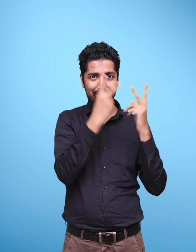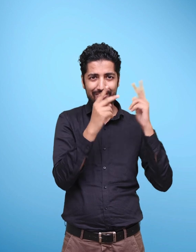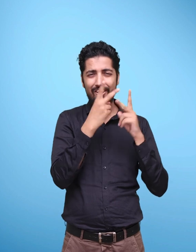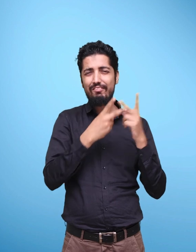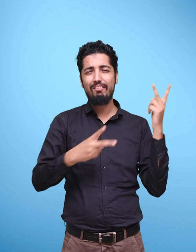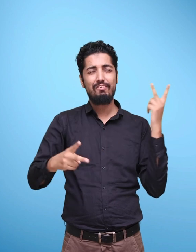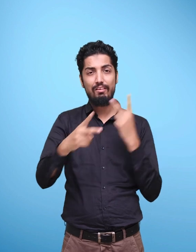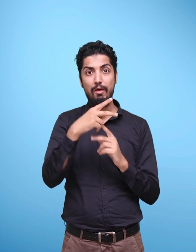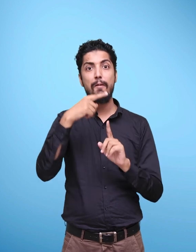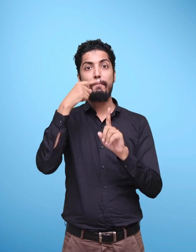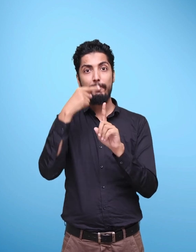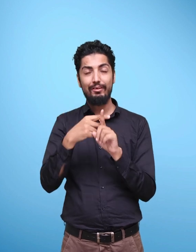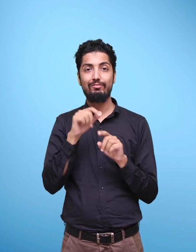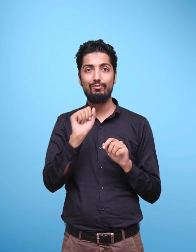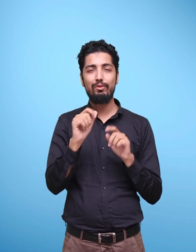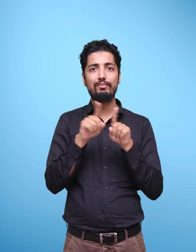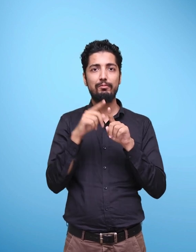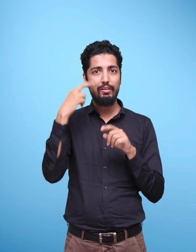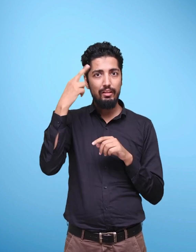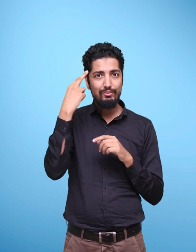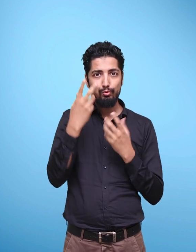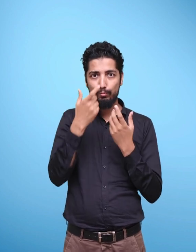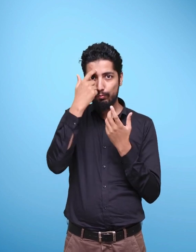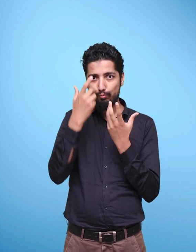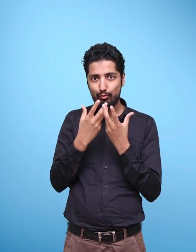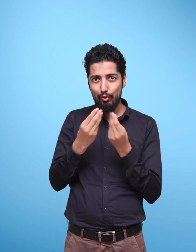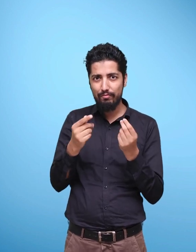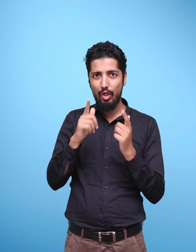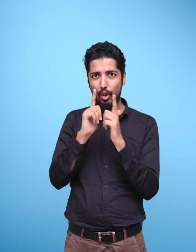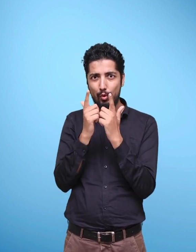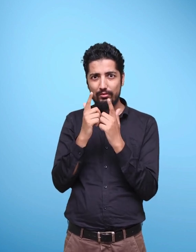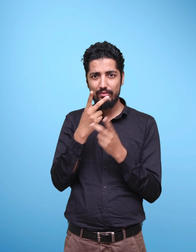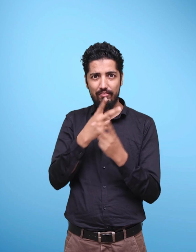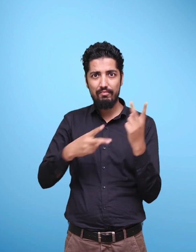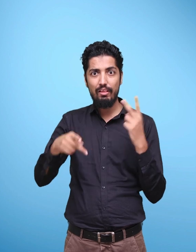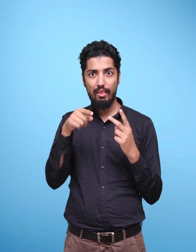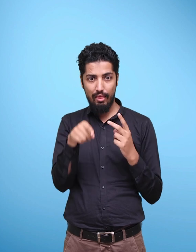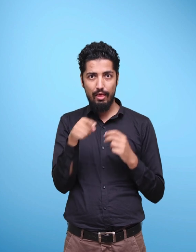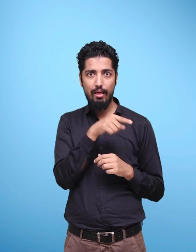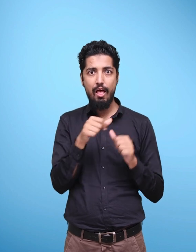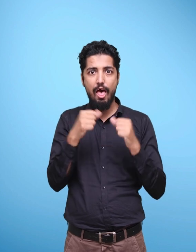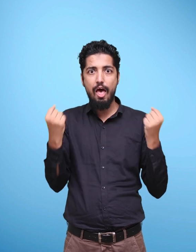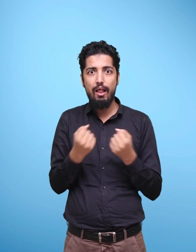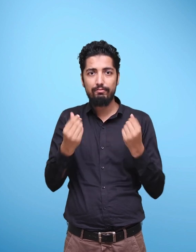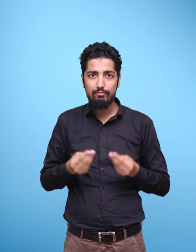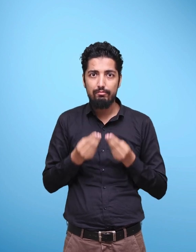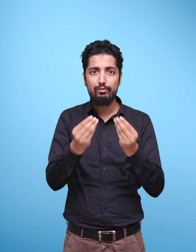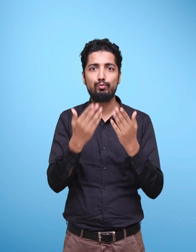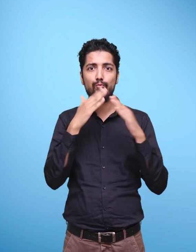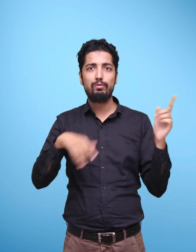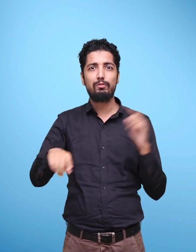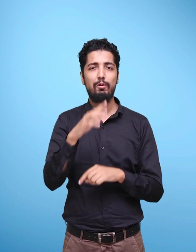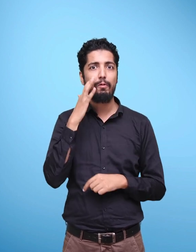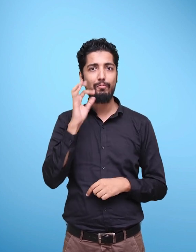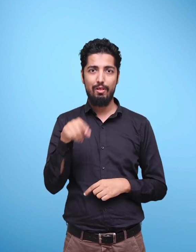makes learning fun for the child as well as reflects the life of and around the learner.